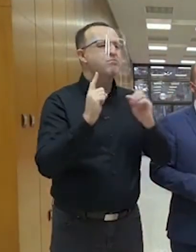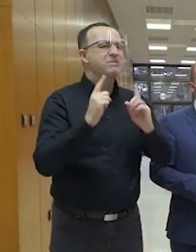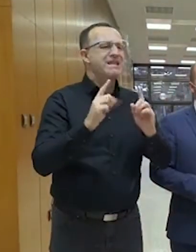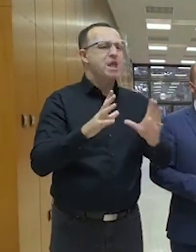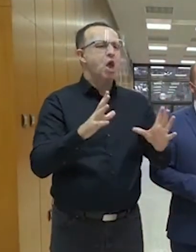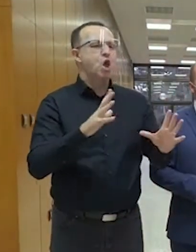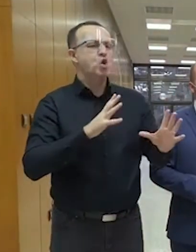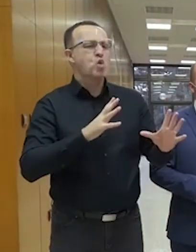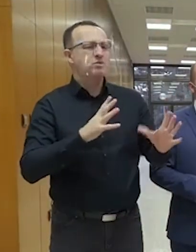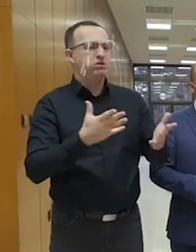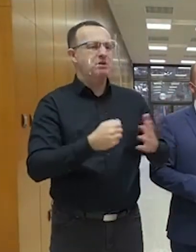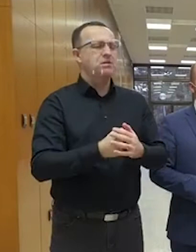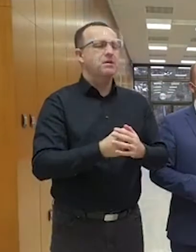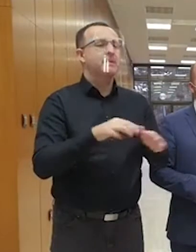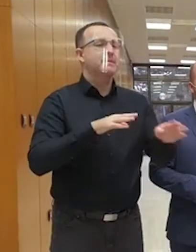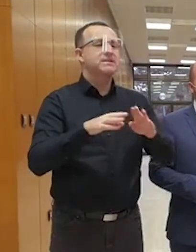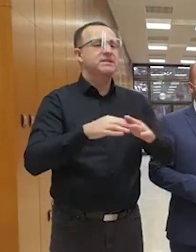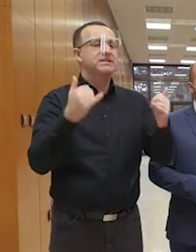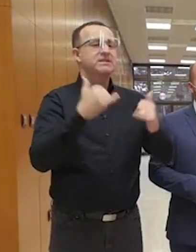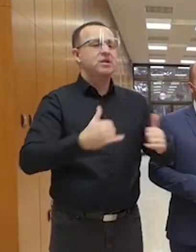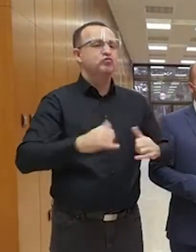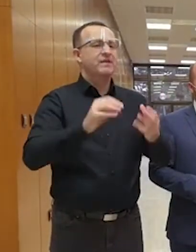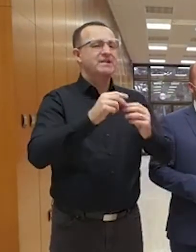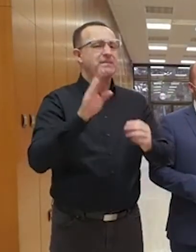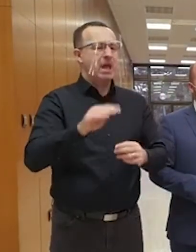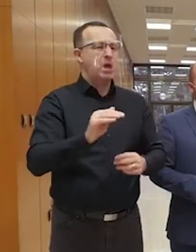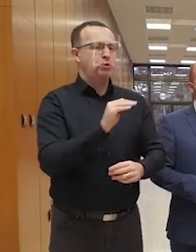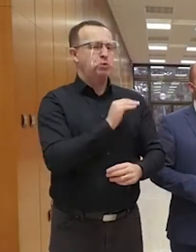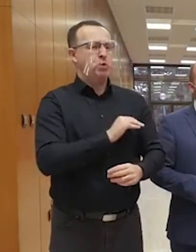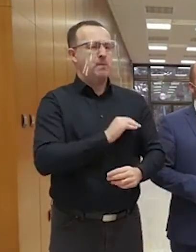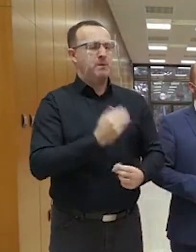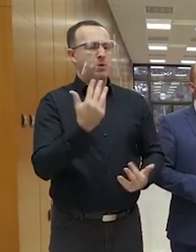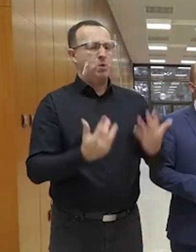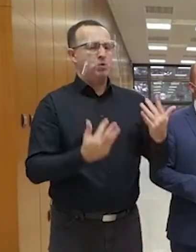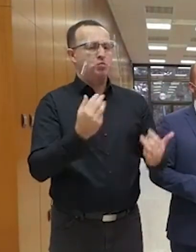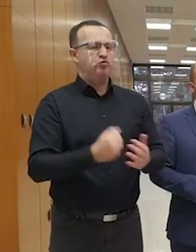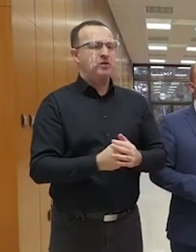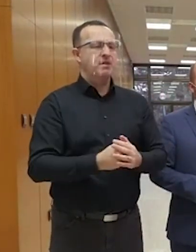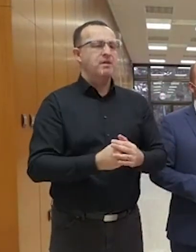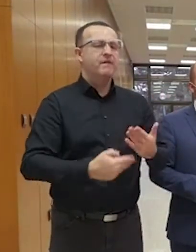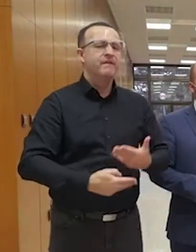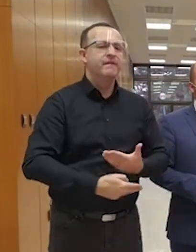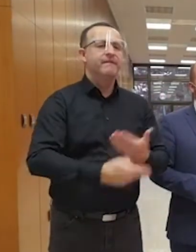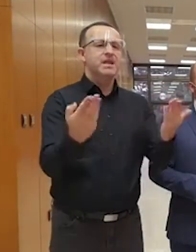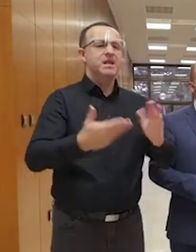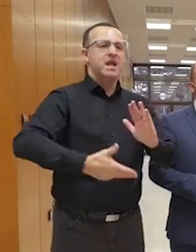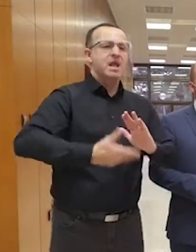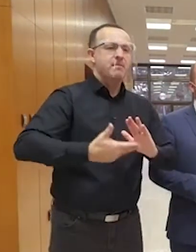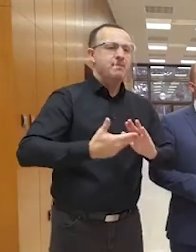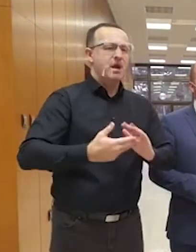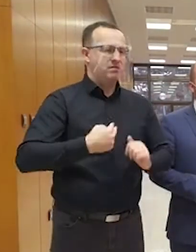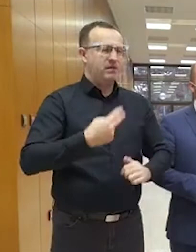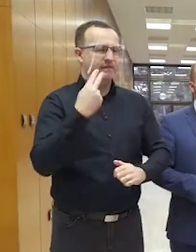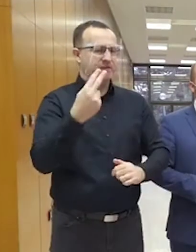nejakú skromný odpočet, aj na nejakú verejnú kampáň a podobné, je to